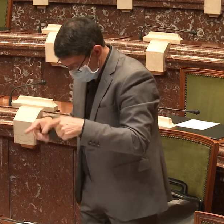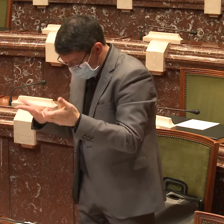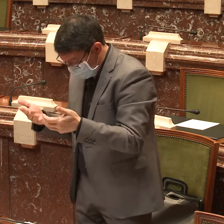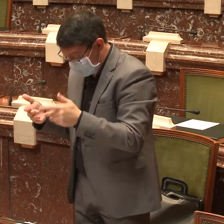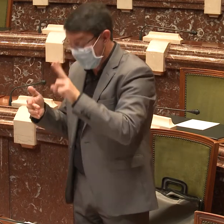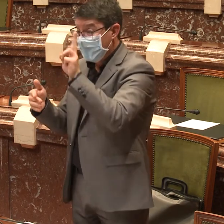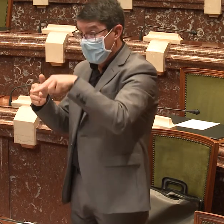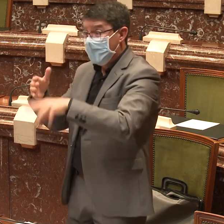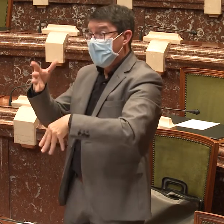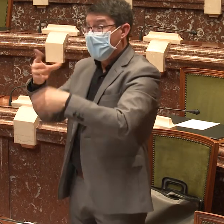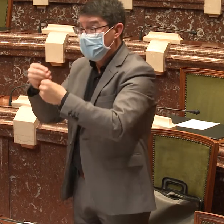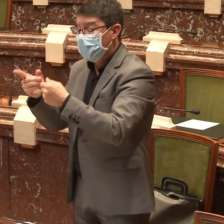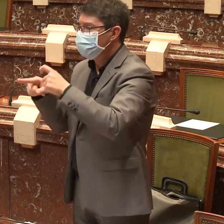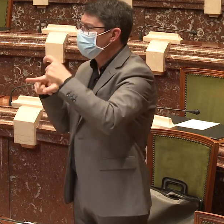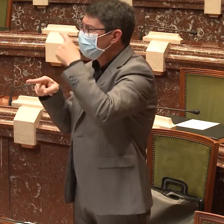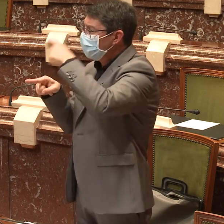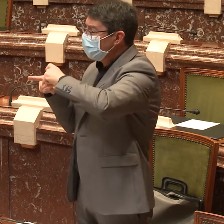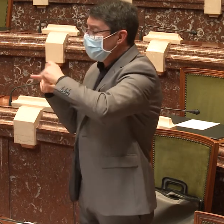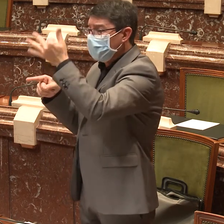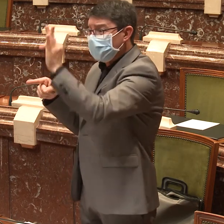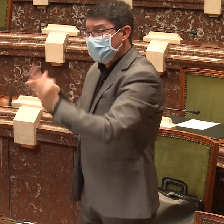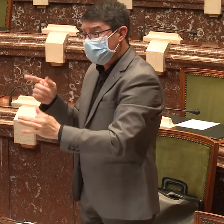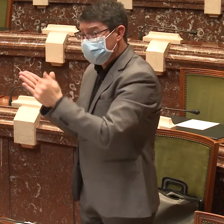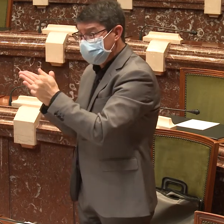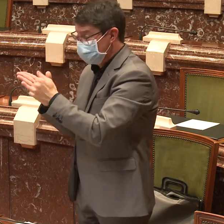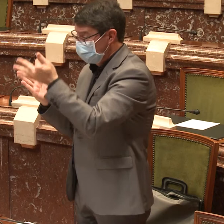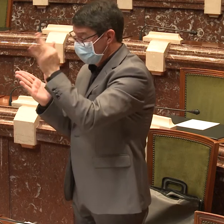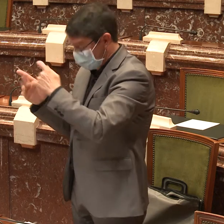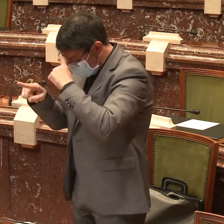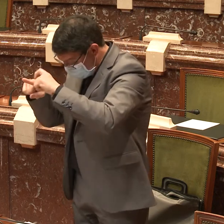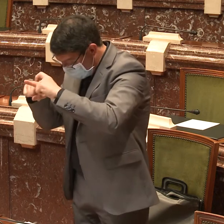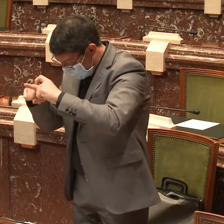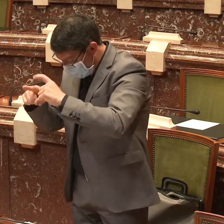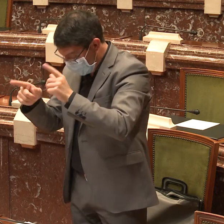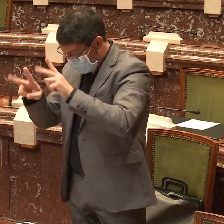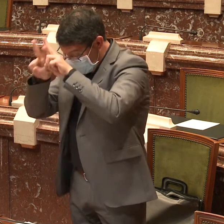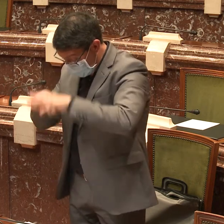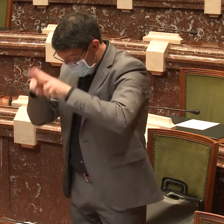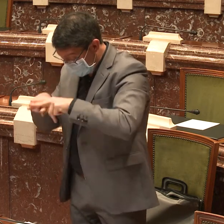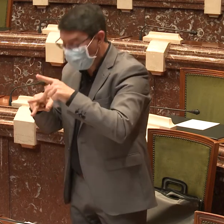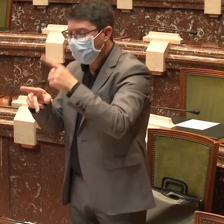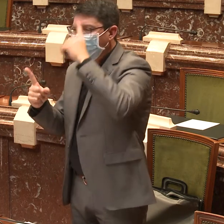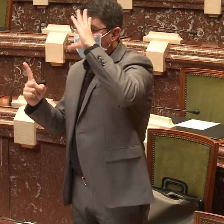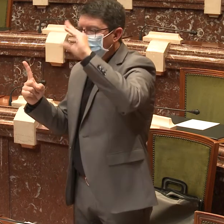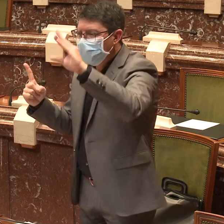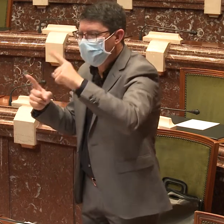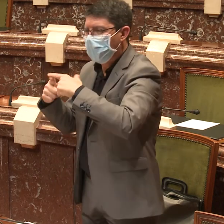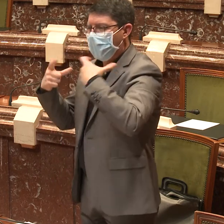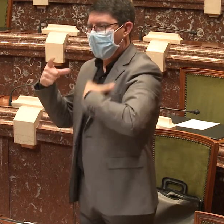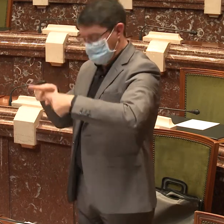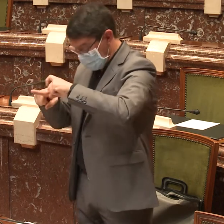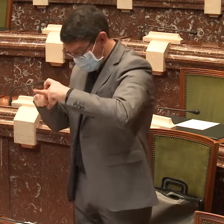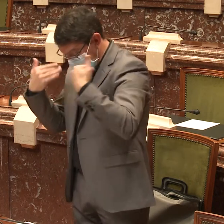terapéuticos sistemáticos en el ámbito de la salud mental. Además, con extraordinarias excepciones, todas las pruebas